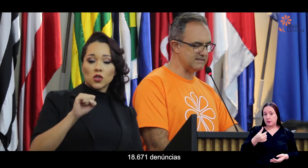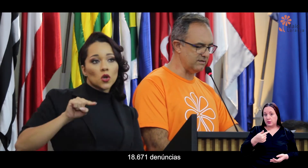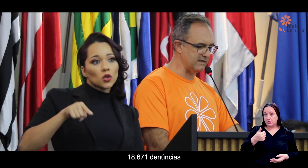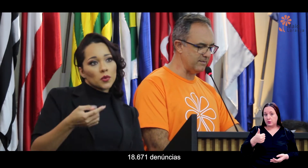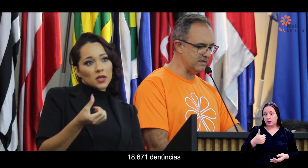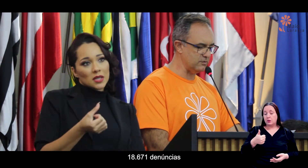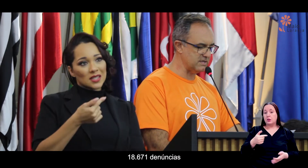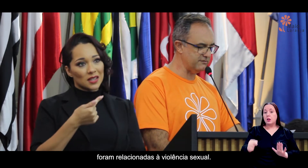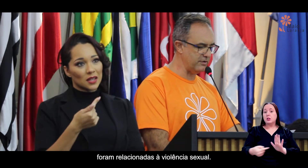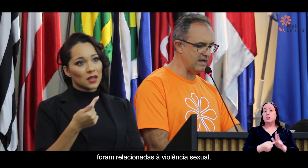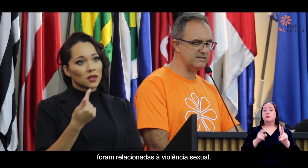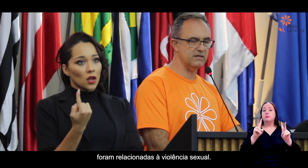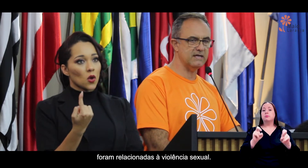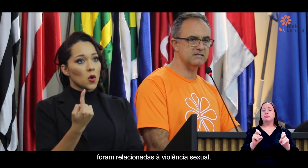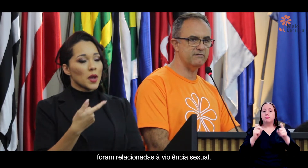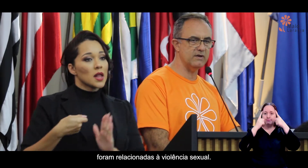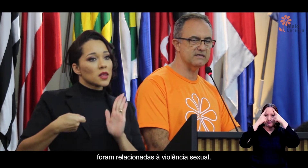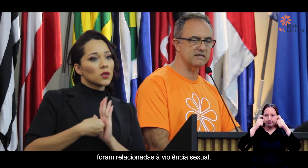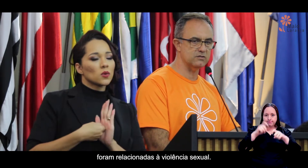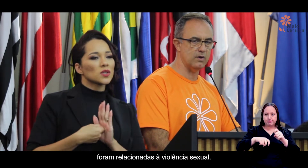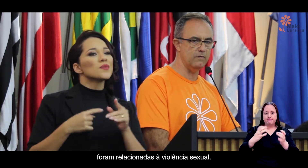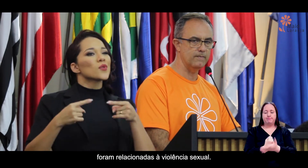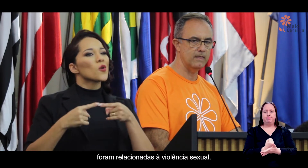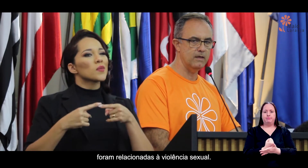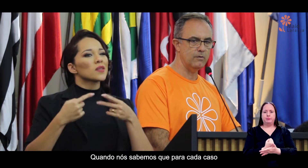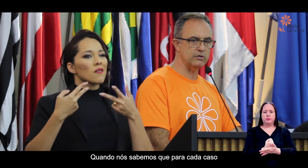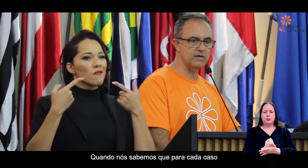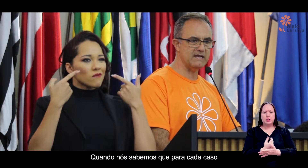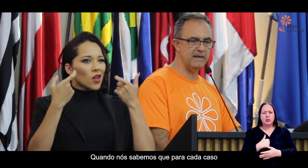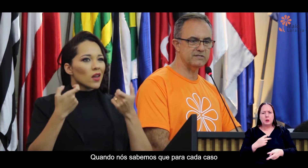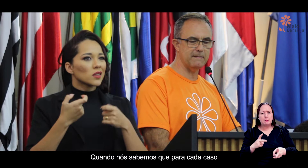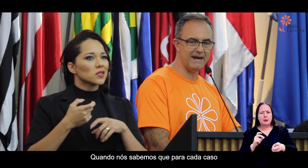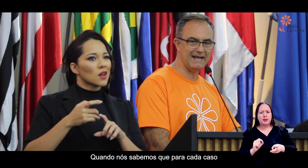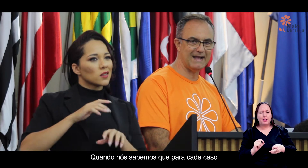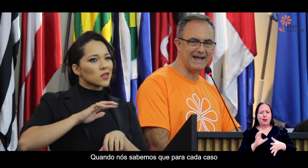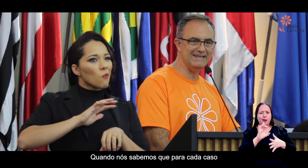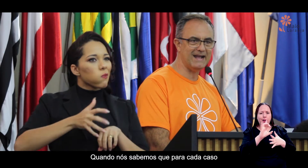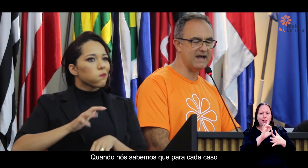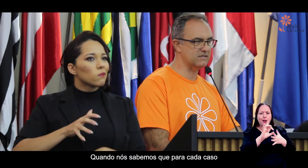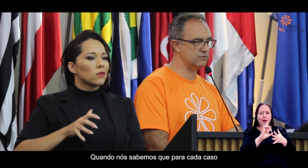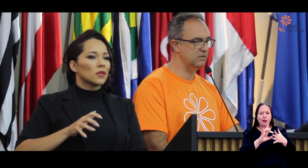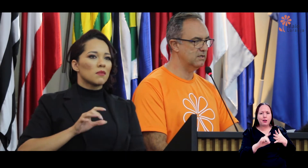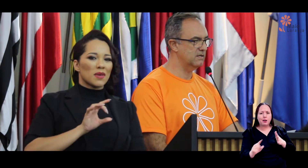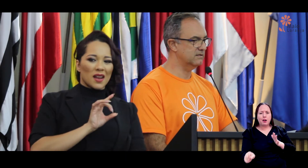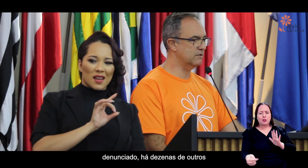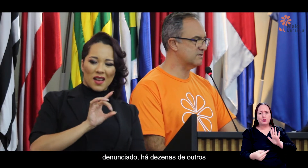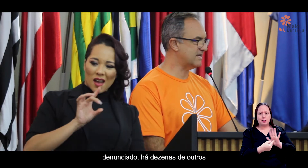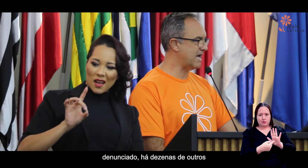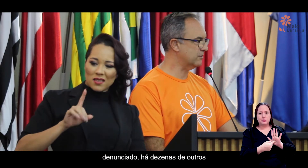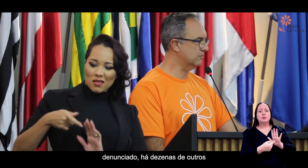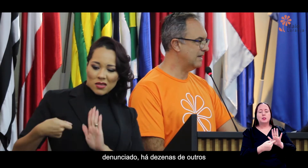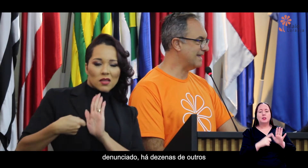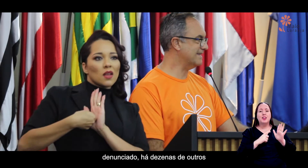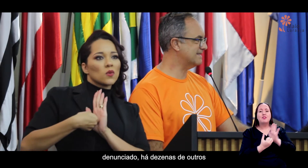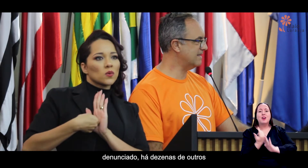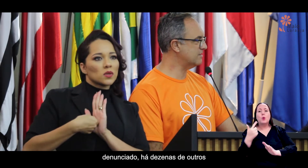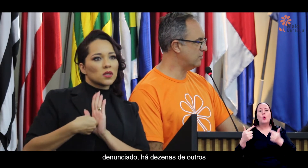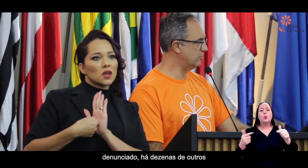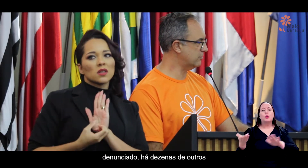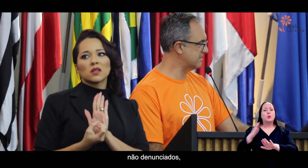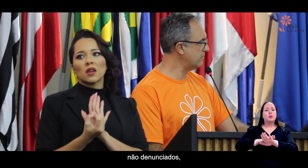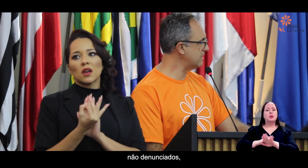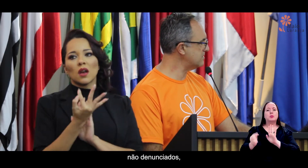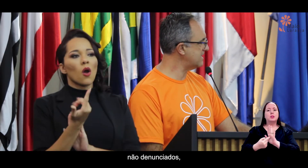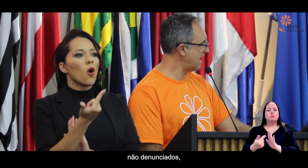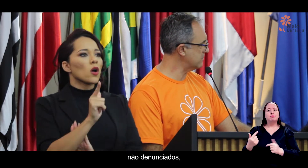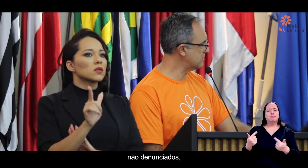.671 denúncias foram relacionadas à violência sexual. Quando nós sabemos que para cada caso denunciado, há dezenas